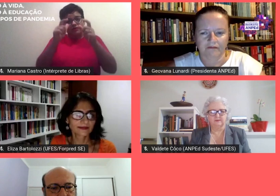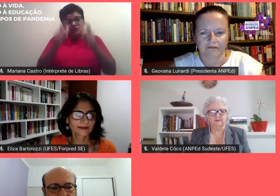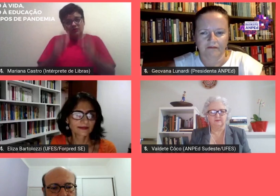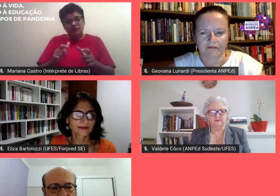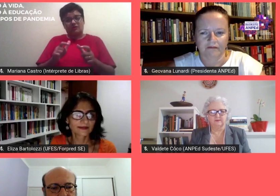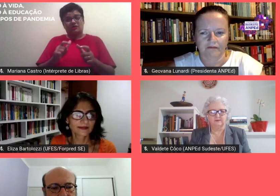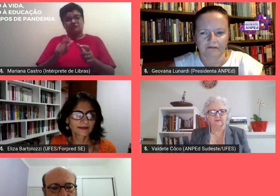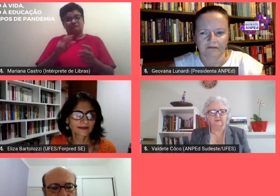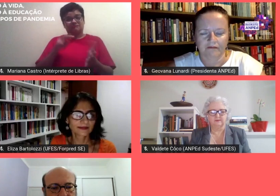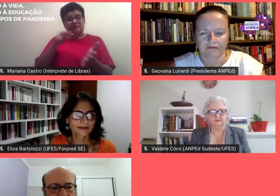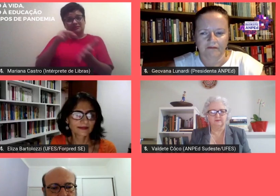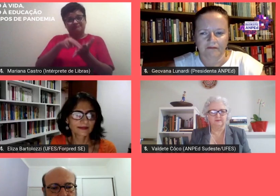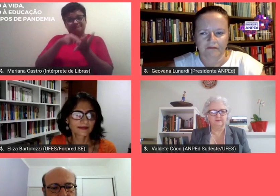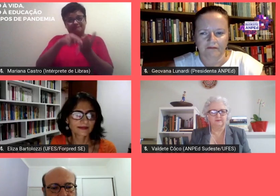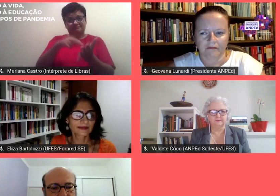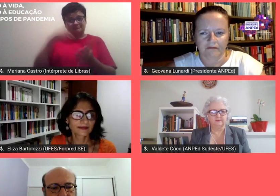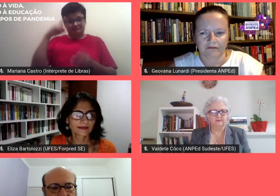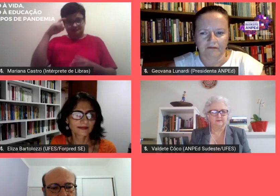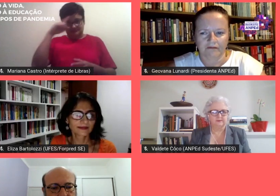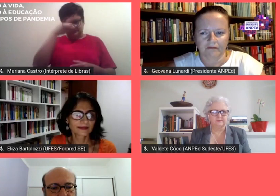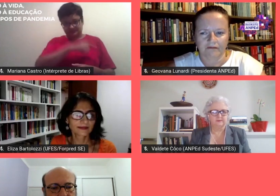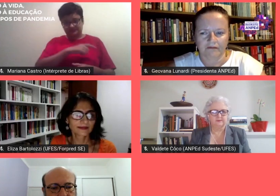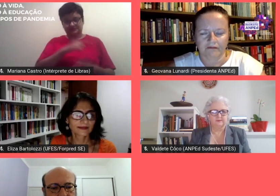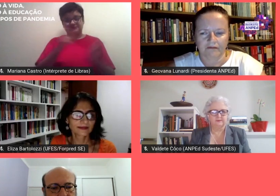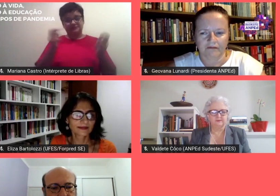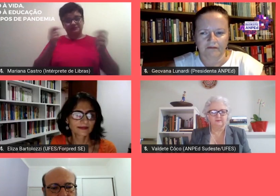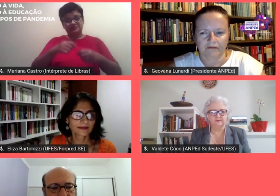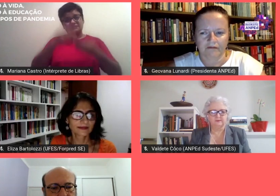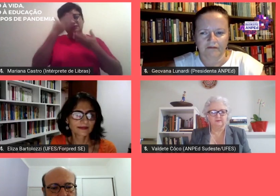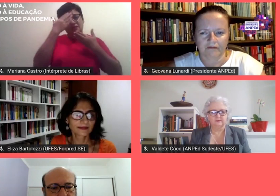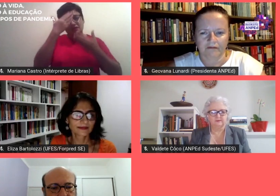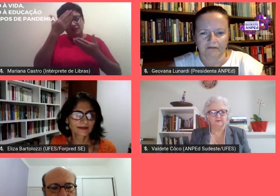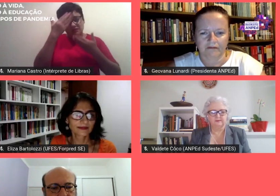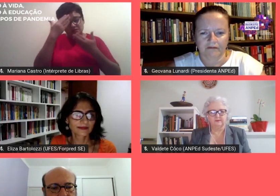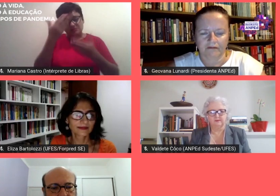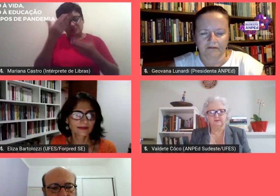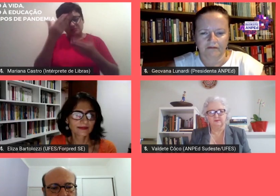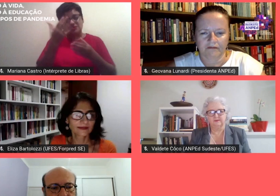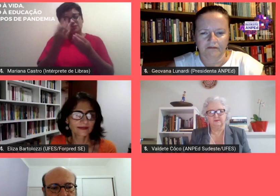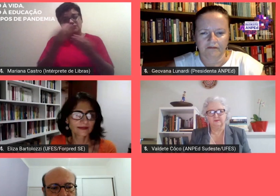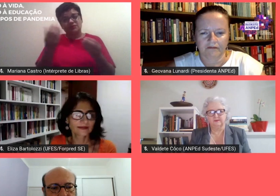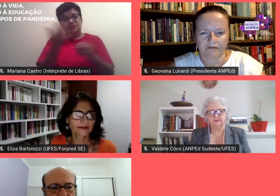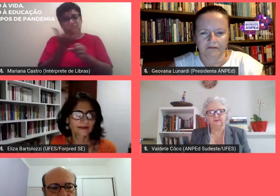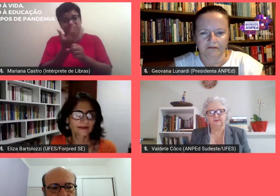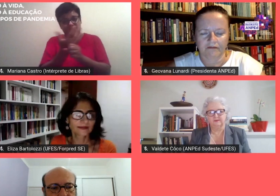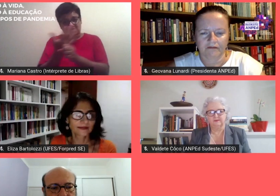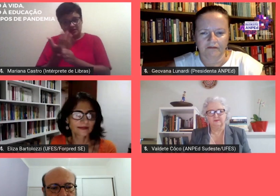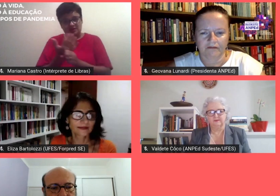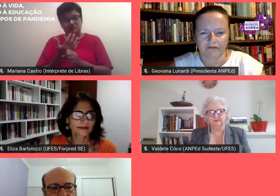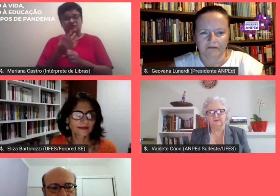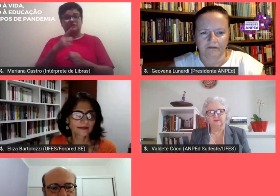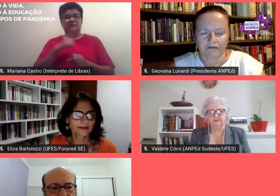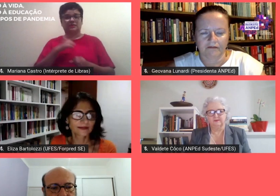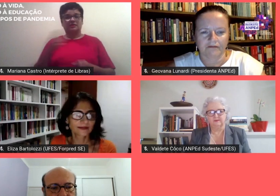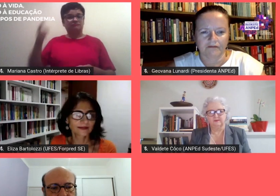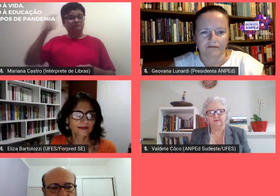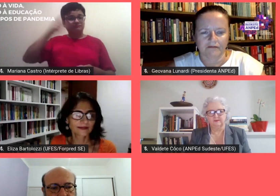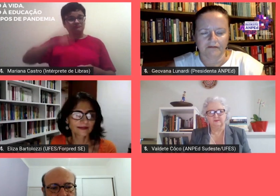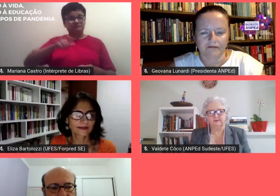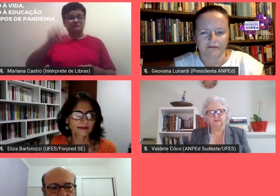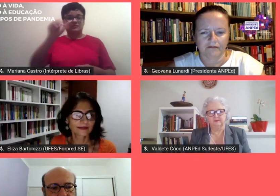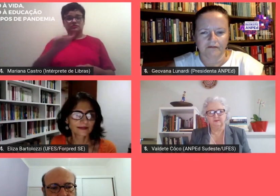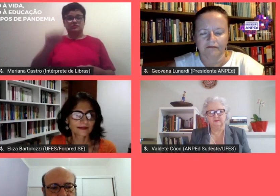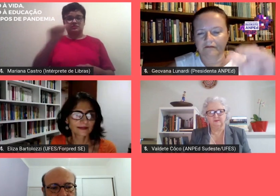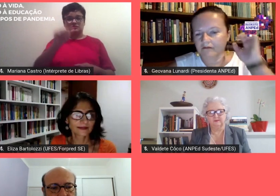dificuldades poderia agradecer a muitos UERJ anos mas destaco a nossa associação de pós